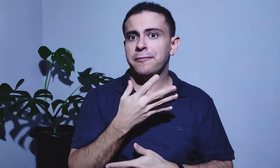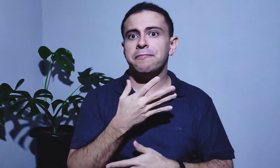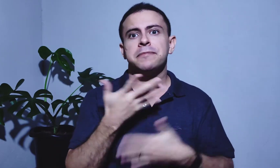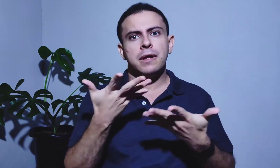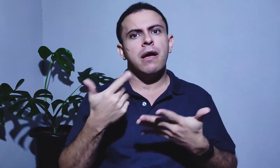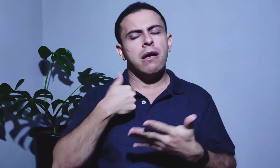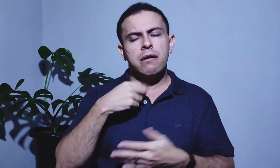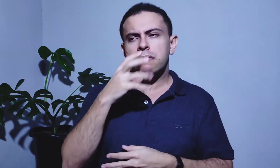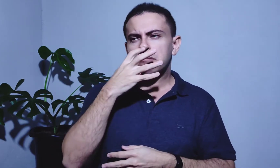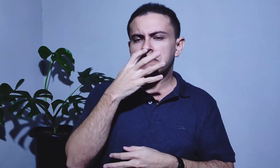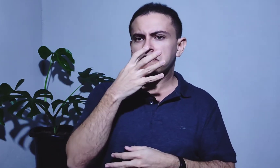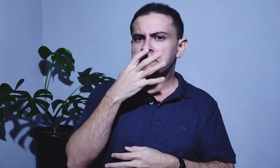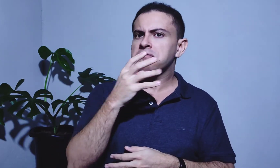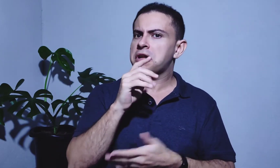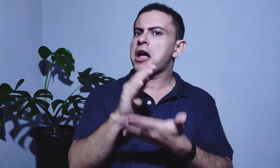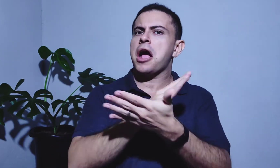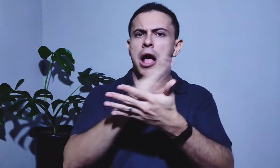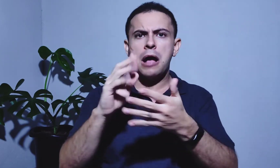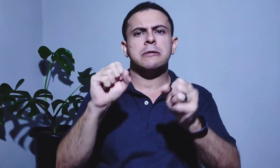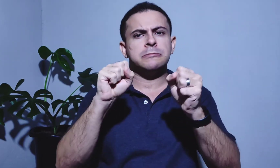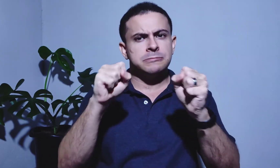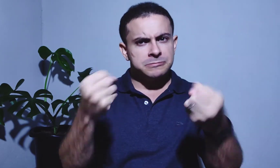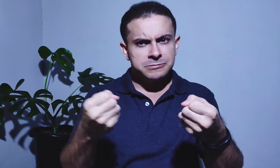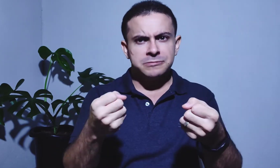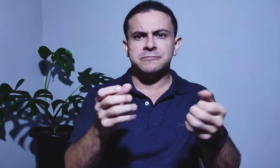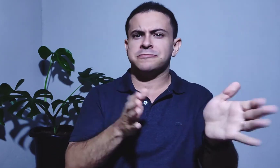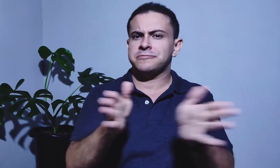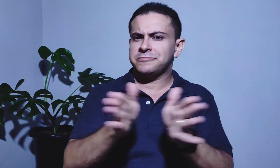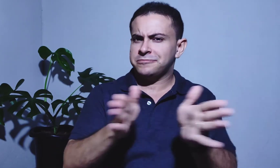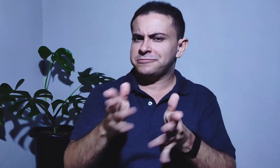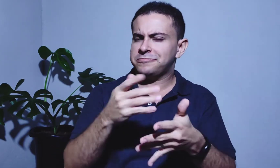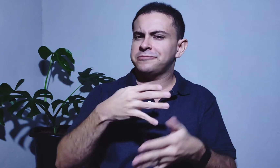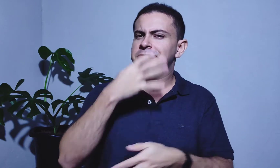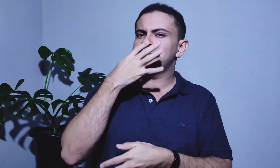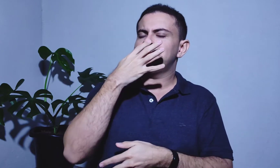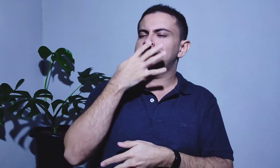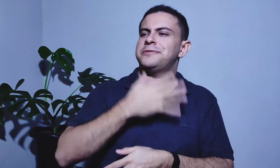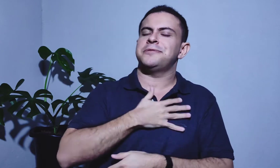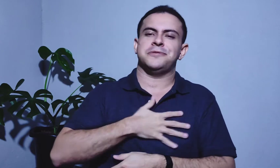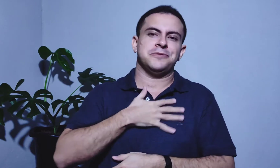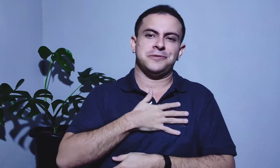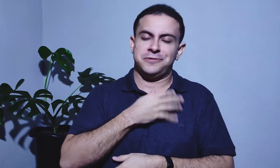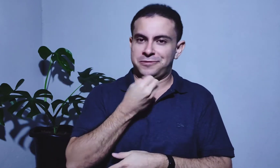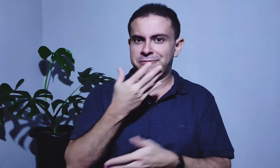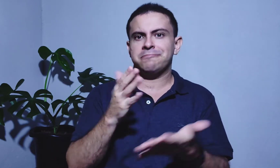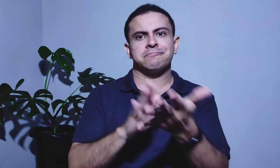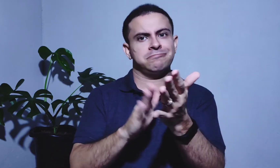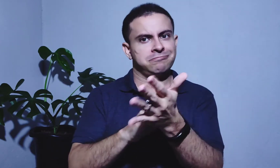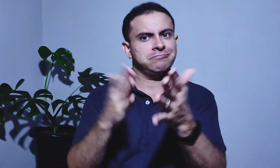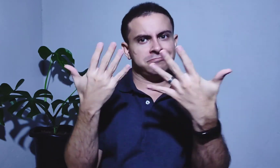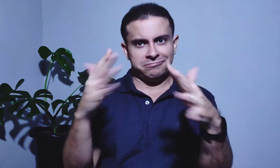E eu fico admirado de alguns apoiarem a acessibilidade em algumas empresas, isso é bem honrável.